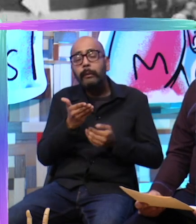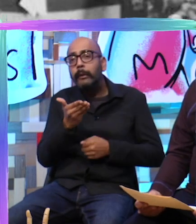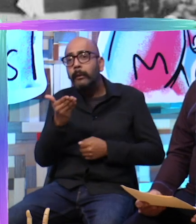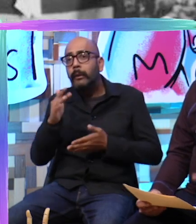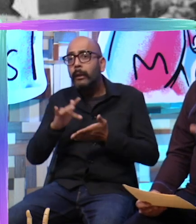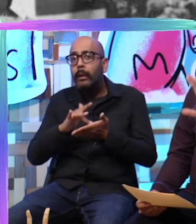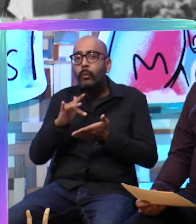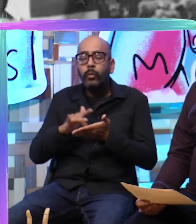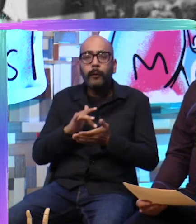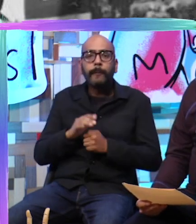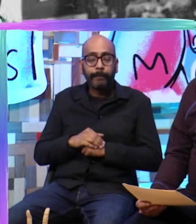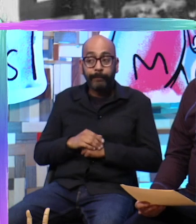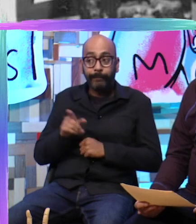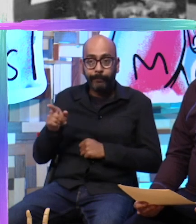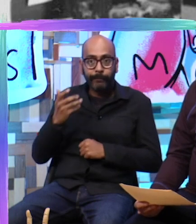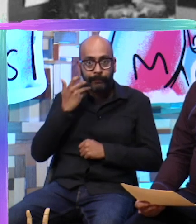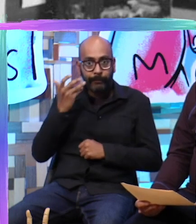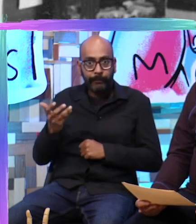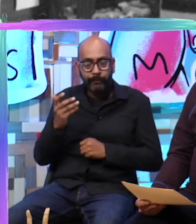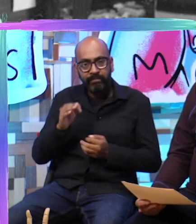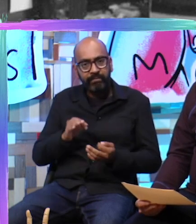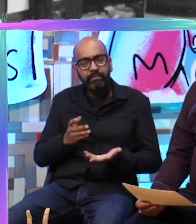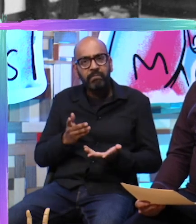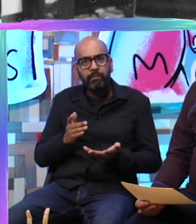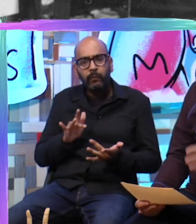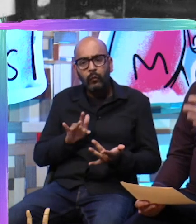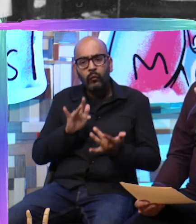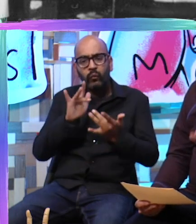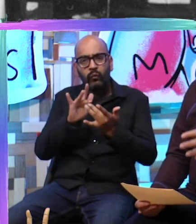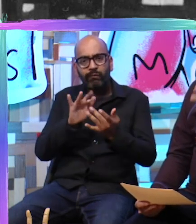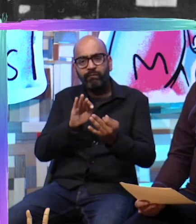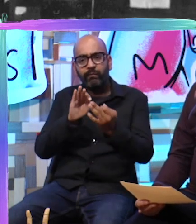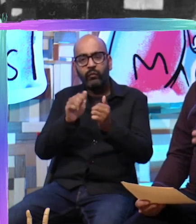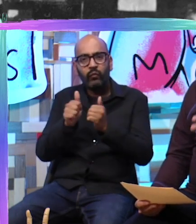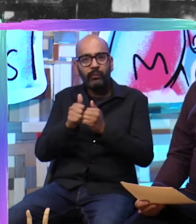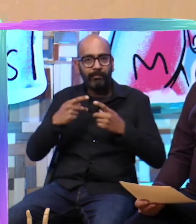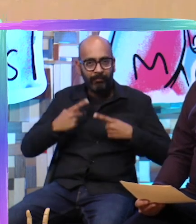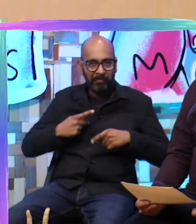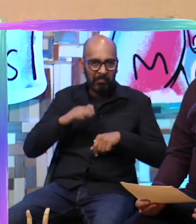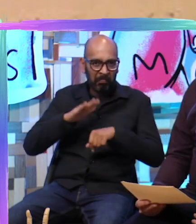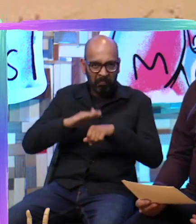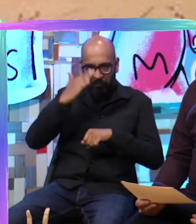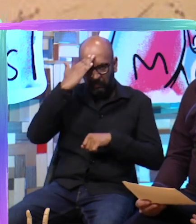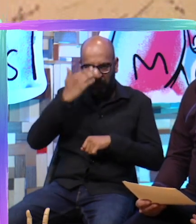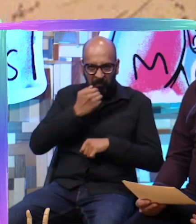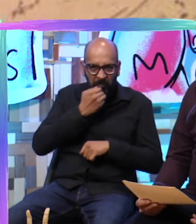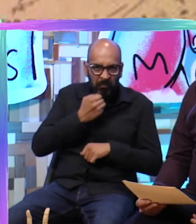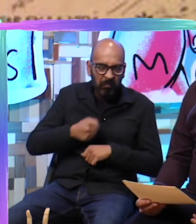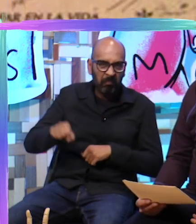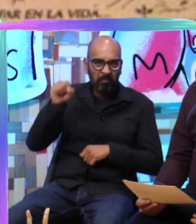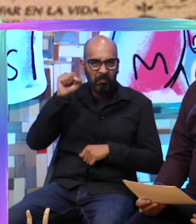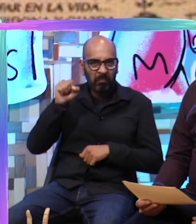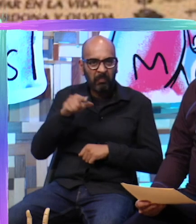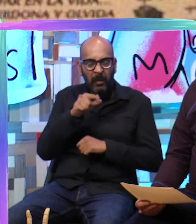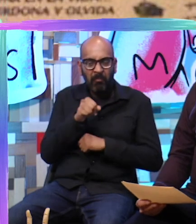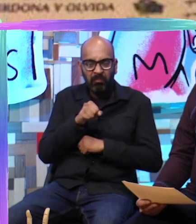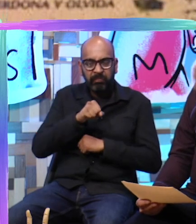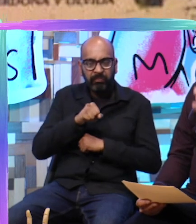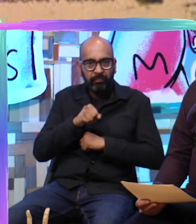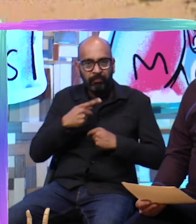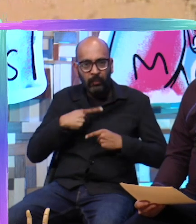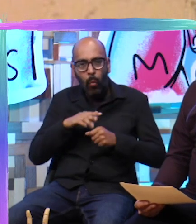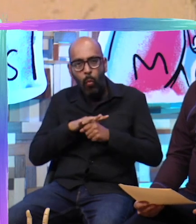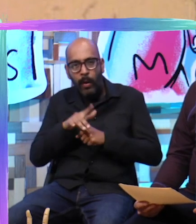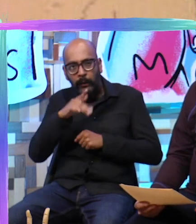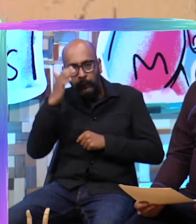tratar de ponerse en contacto con las personas más famosas, más reconocidas, más influyentes de la ciudad. Al